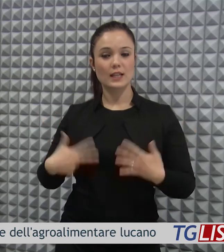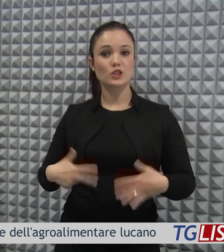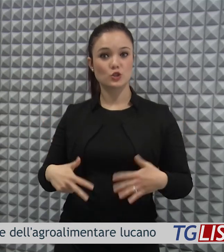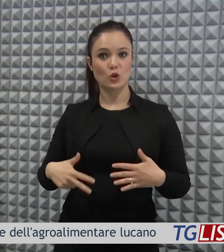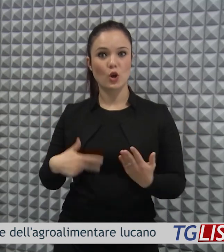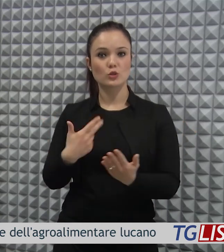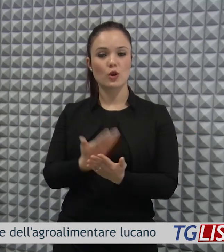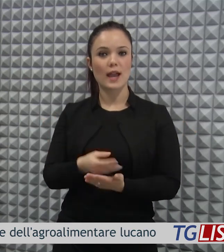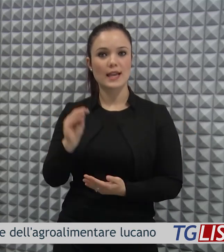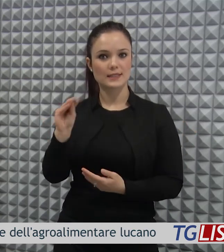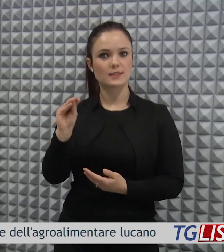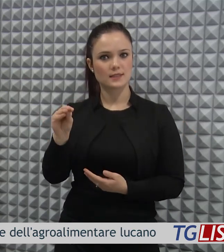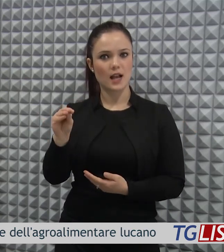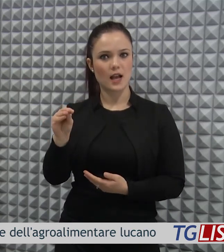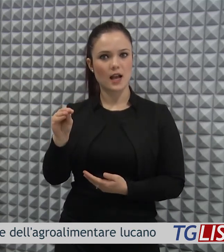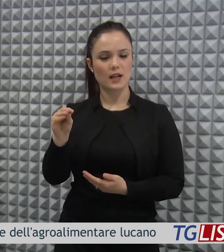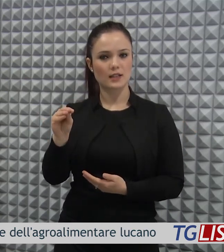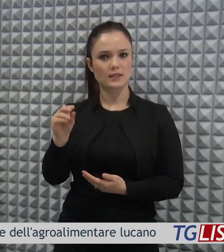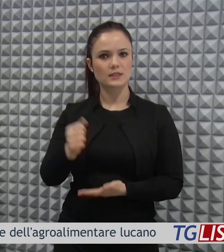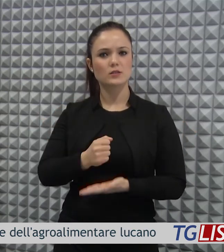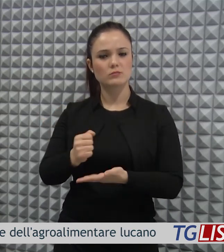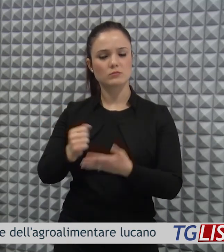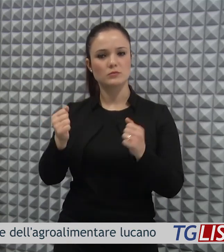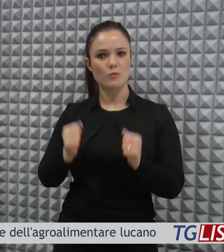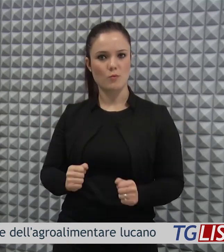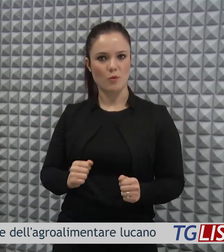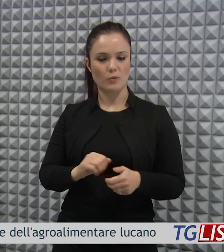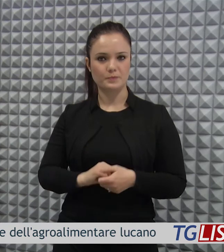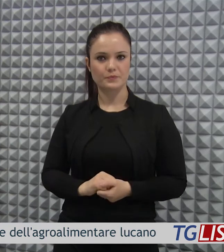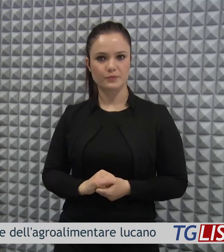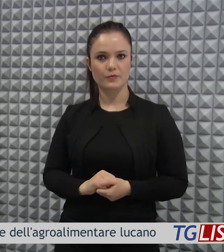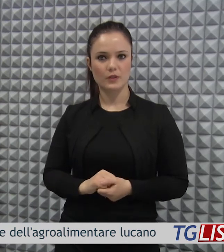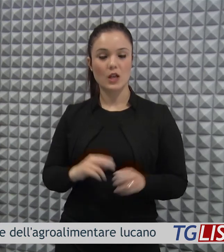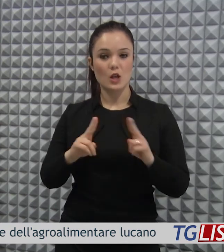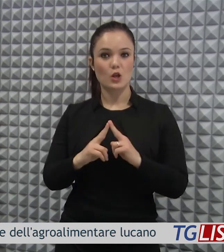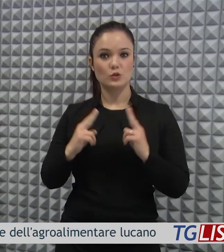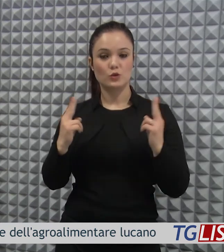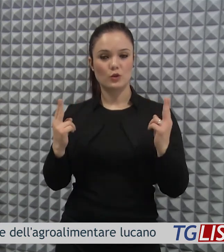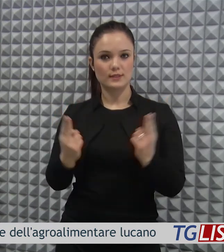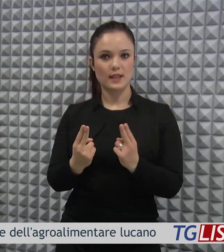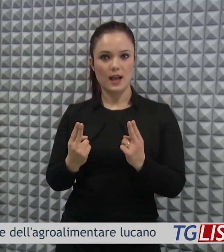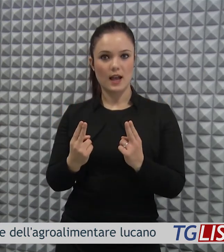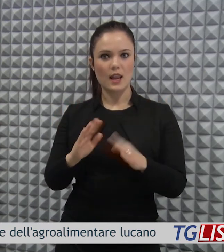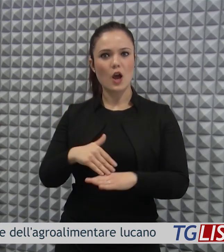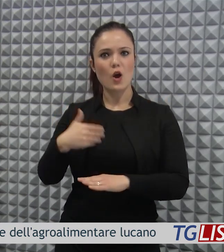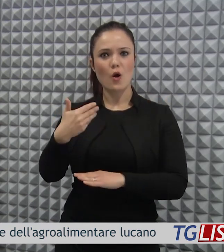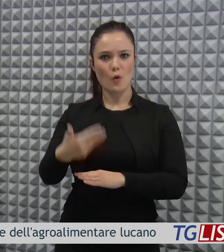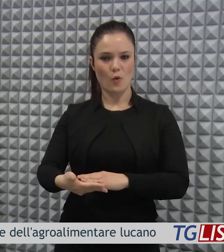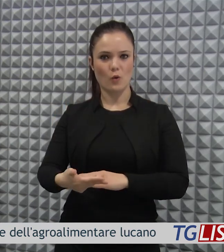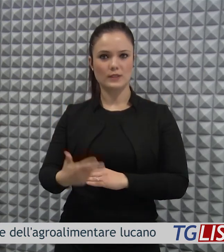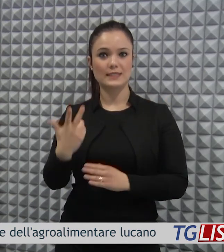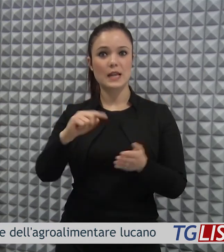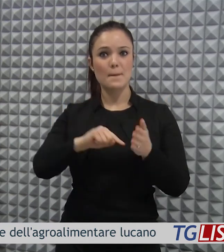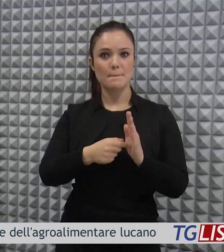18 le istanze ammesse e finanziabili per un importo pari ad oltre